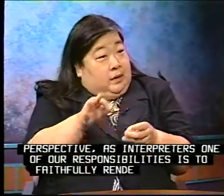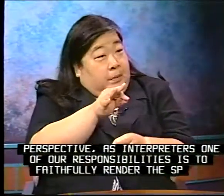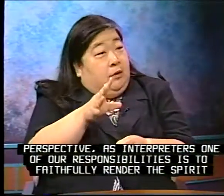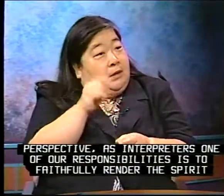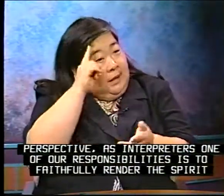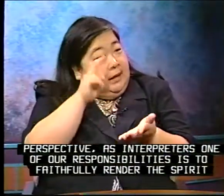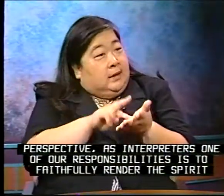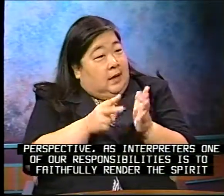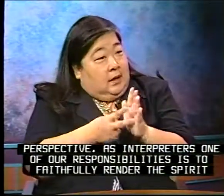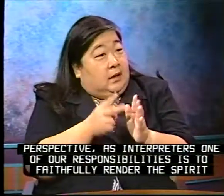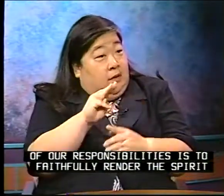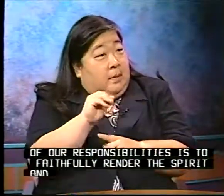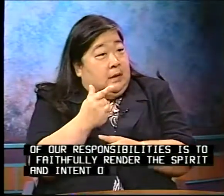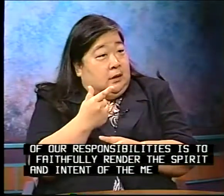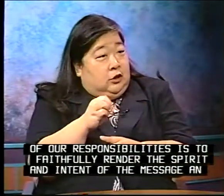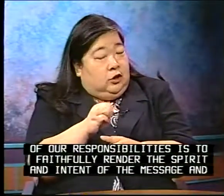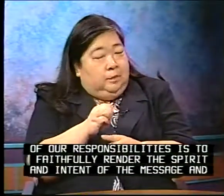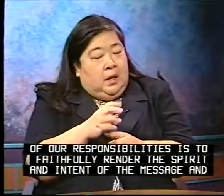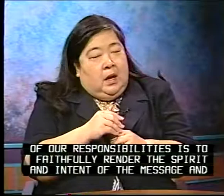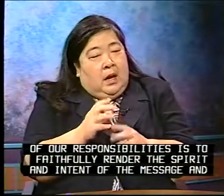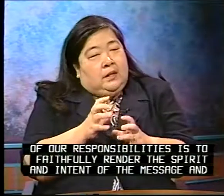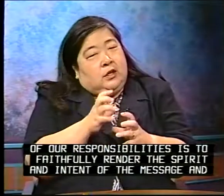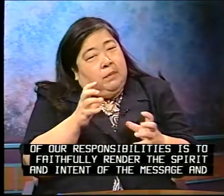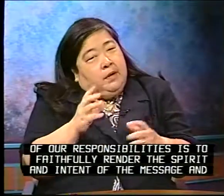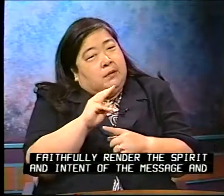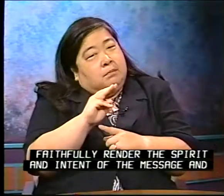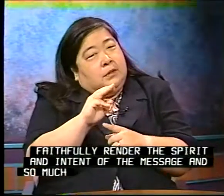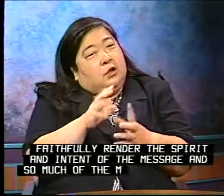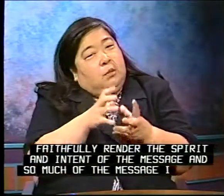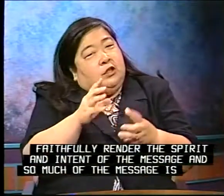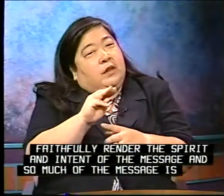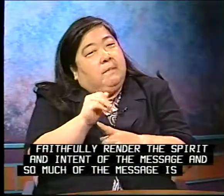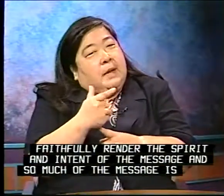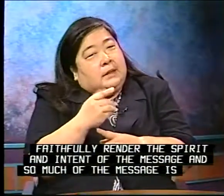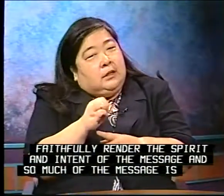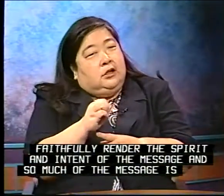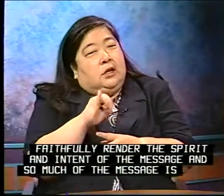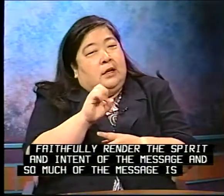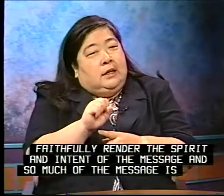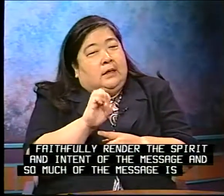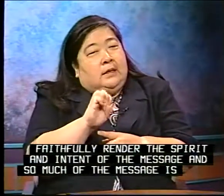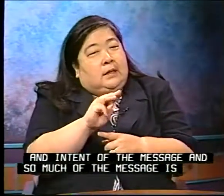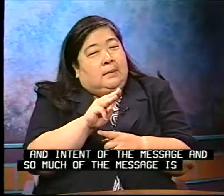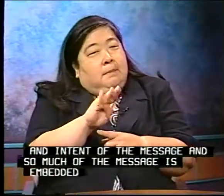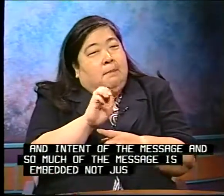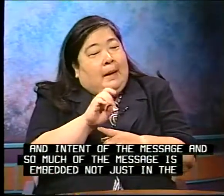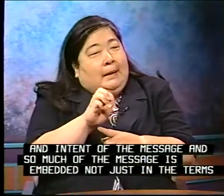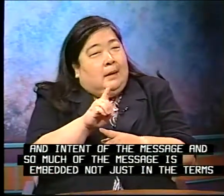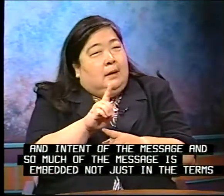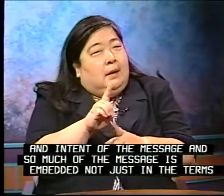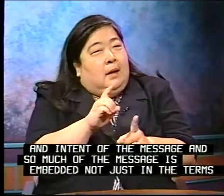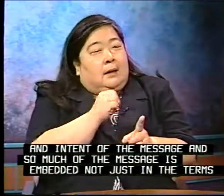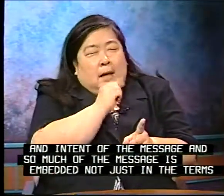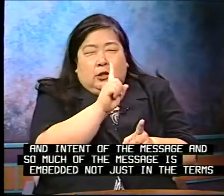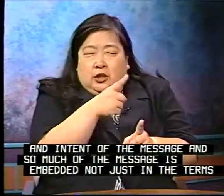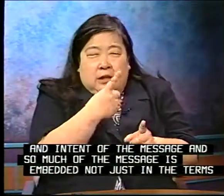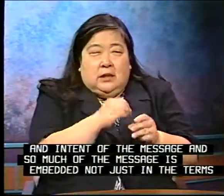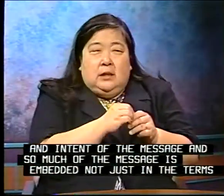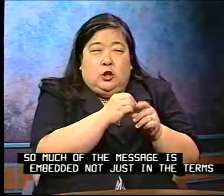spirit and intent of the message. And so much of the message is embedded not just in the